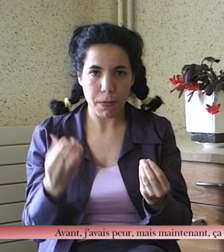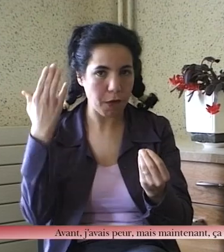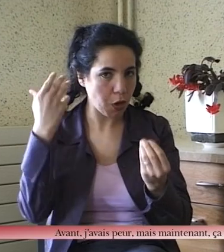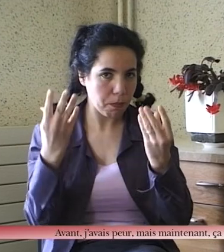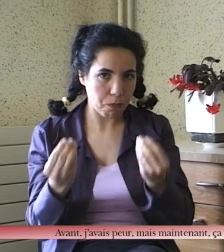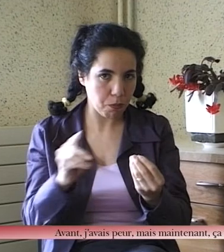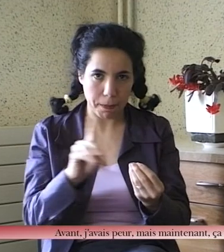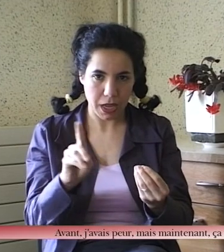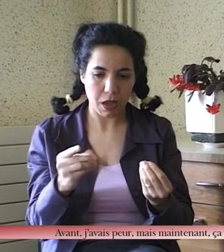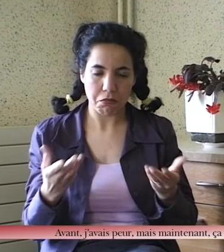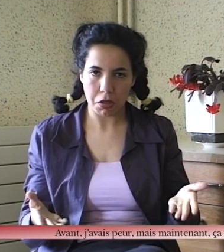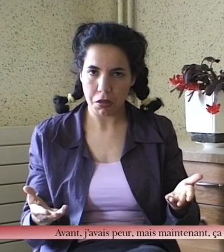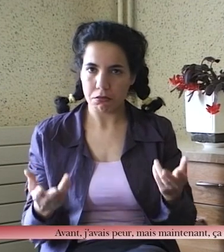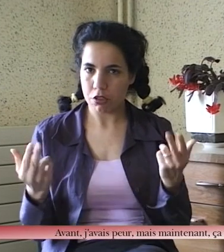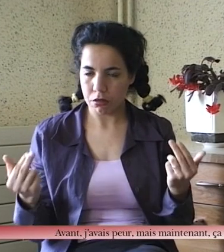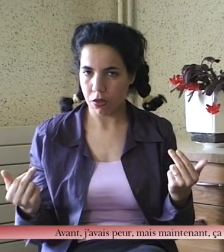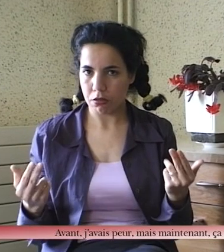Avant, j'avais peur, mais maintenant ça va.